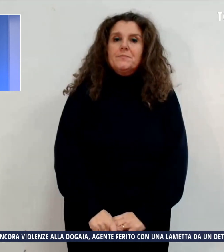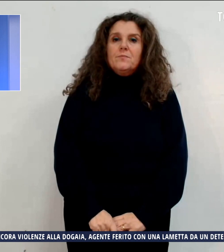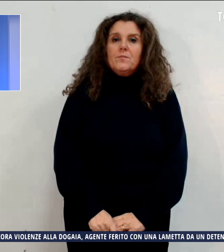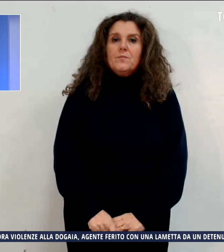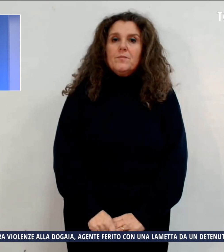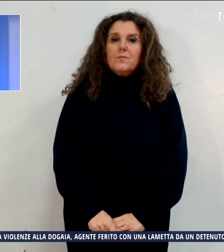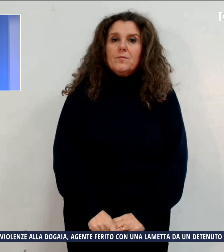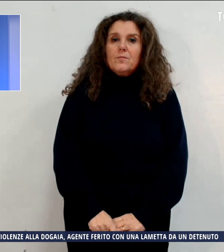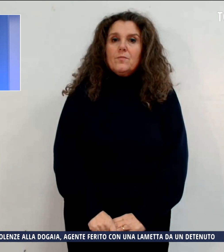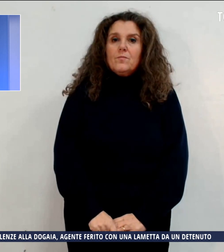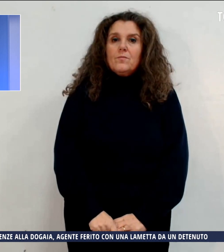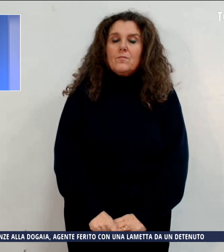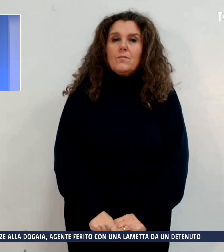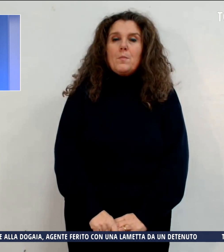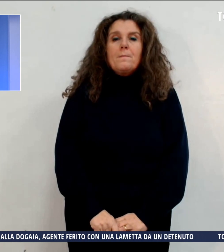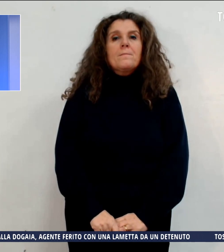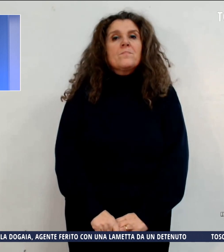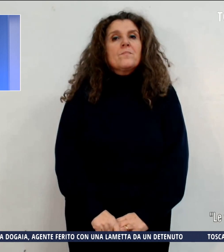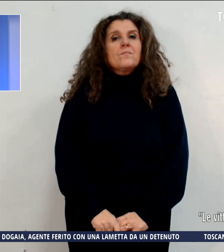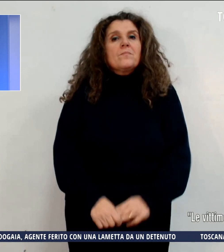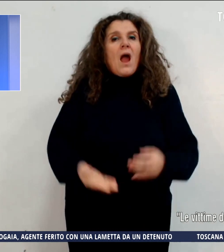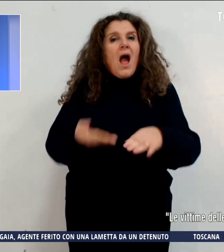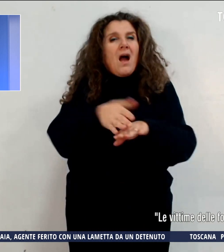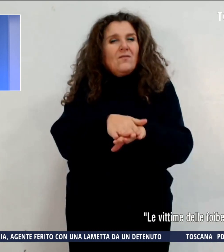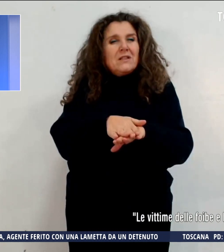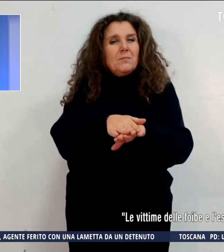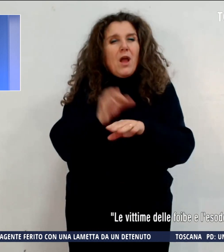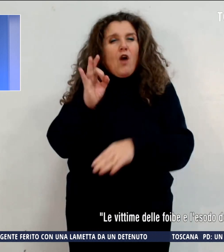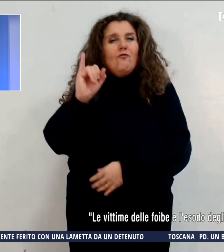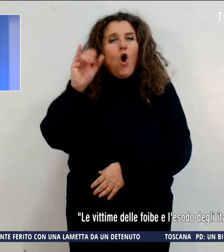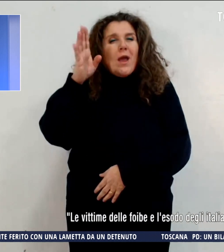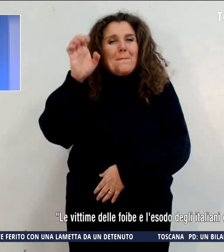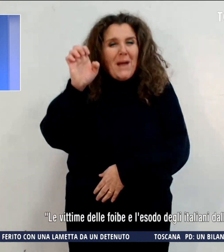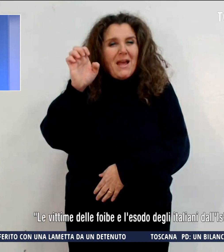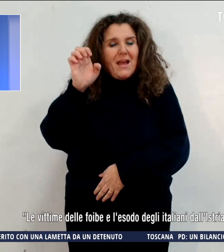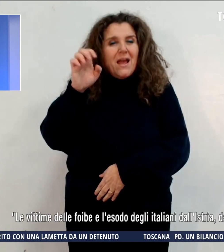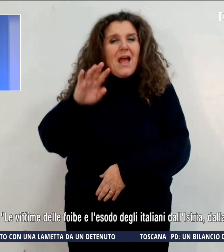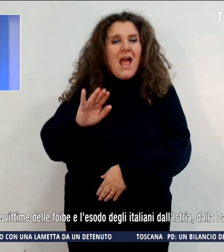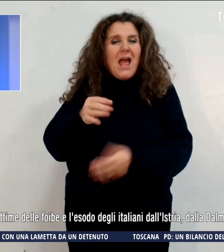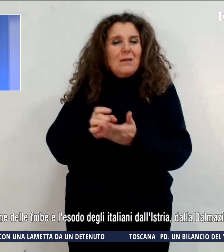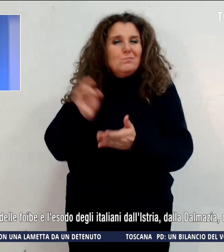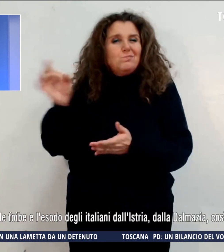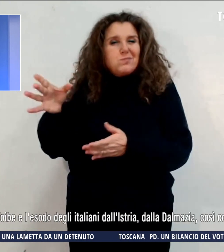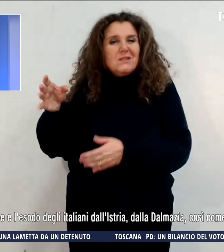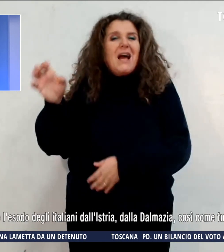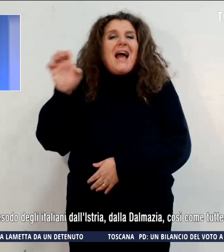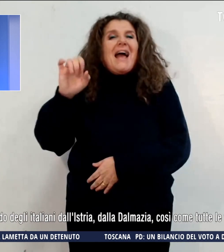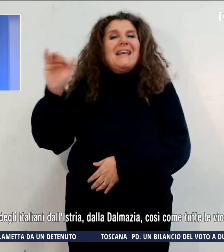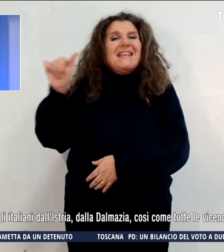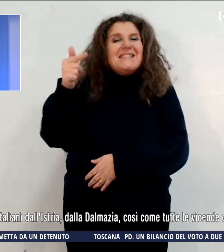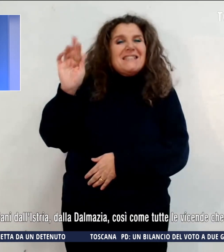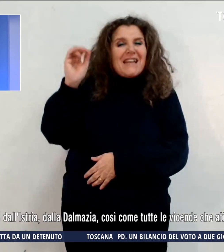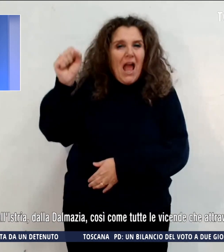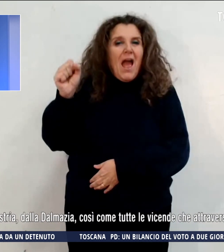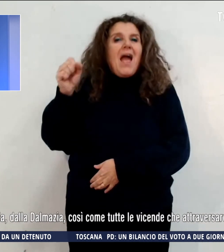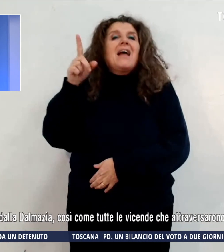Le vittime delle foibe e l'esodo degli italiani dall'Istria e dalla Dalmazia, così come